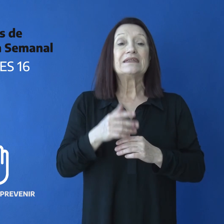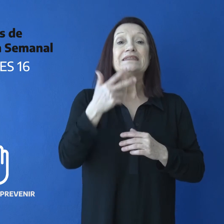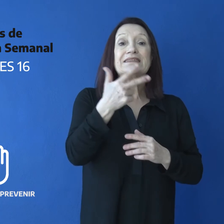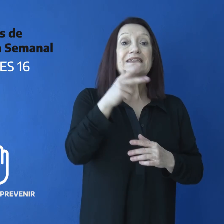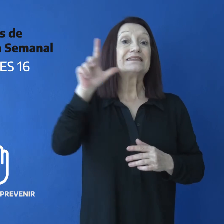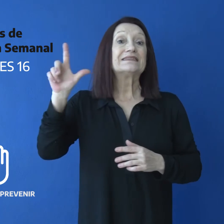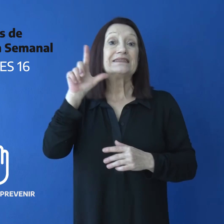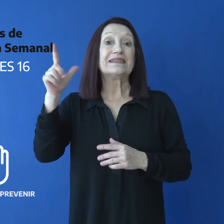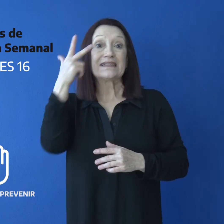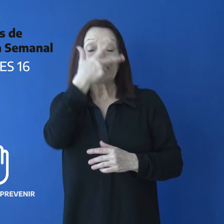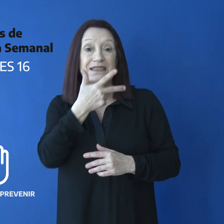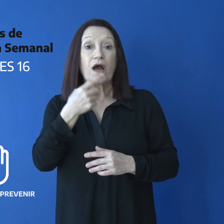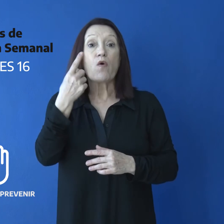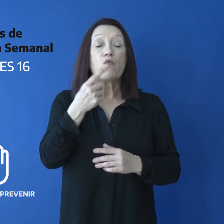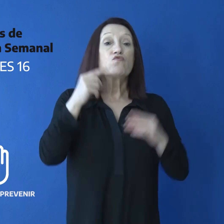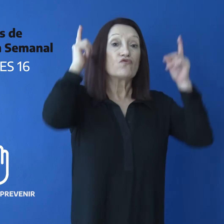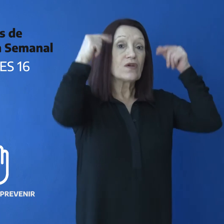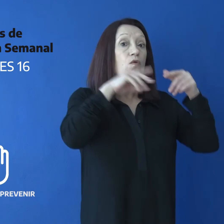Laceras. 1 San Julián.